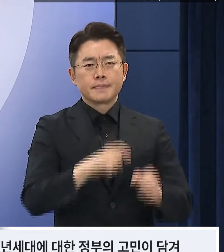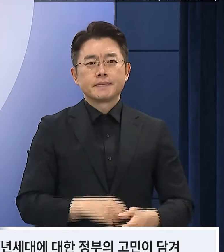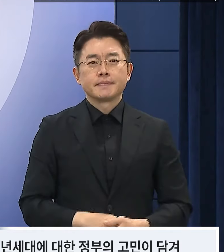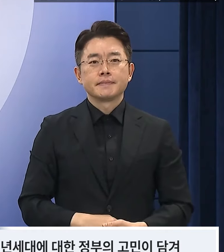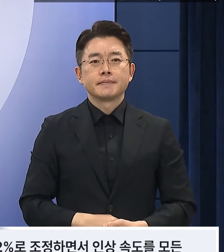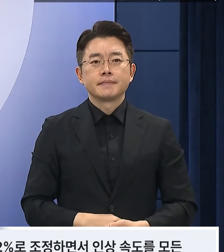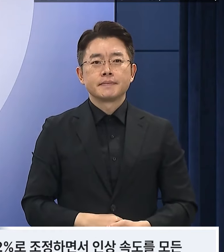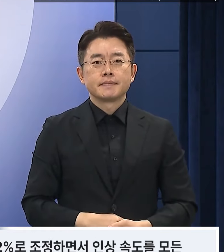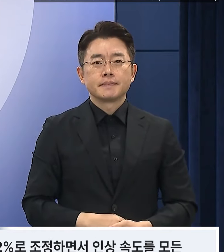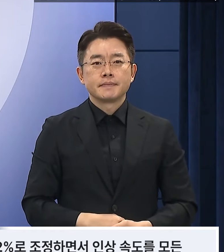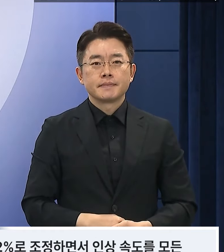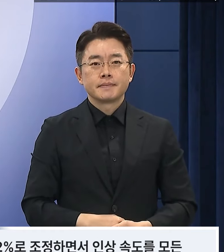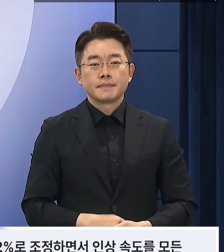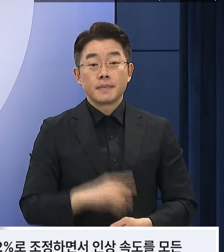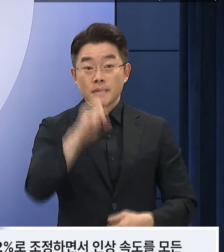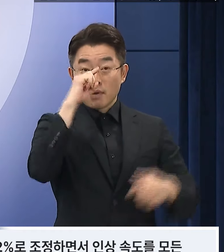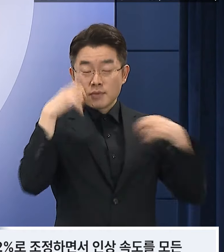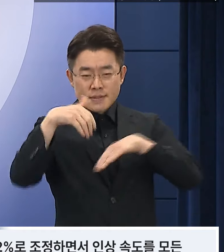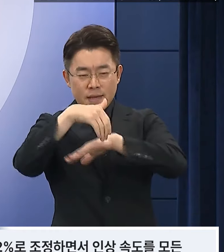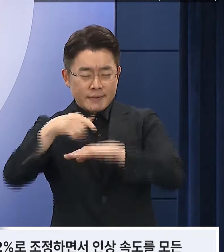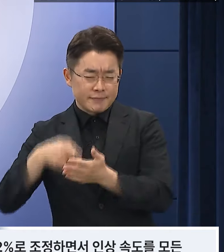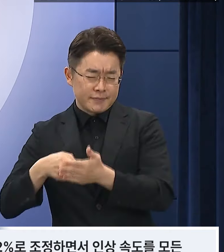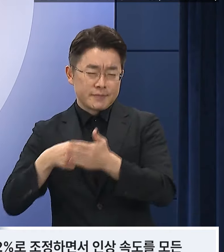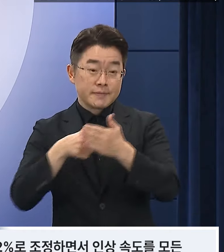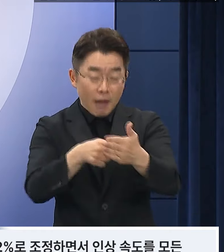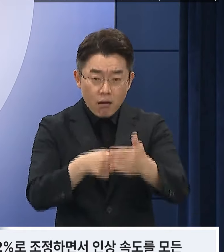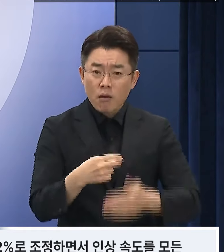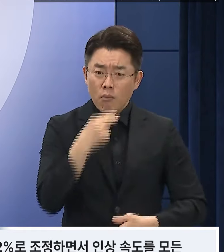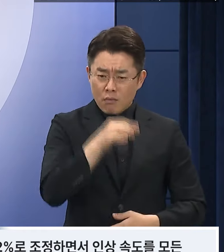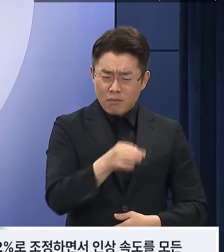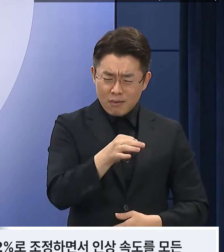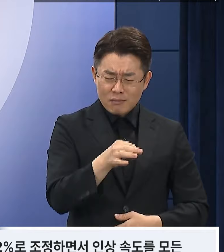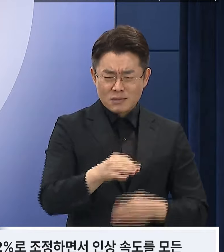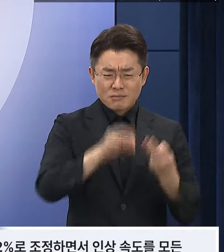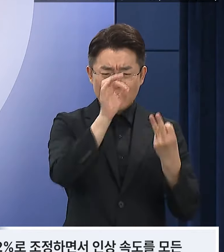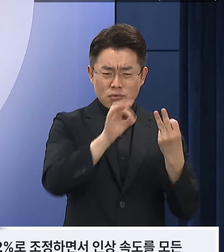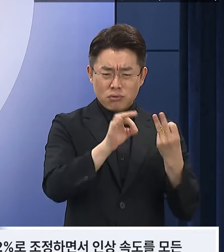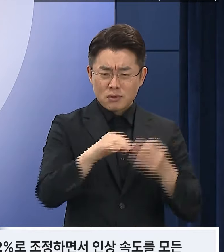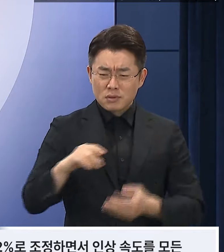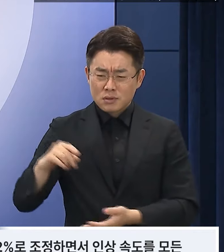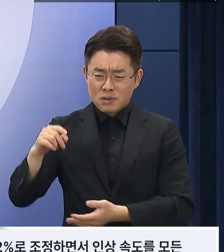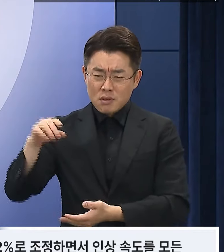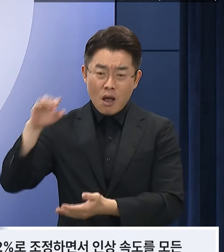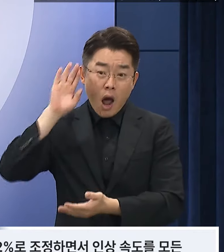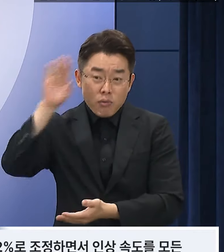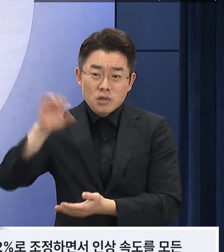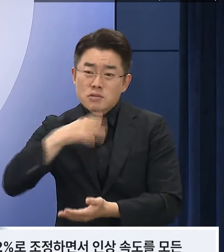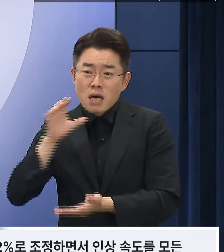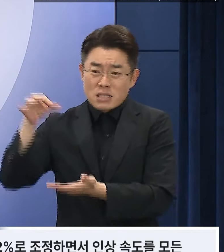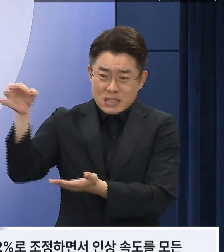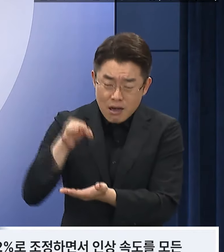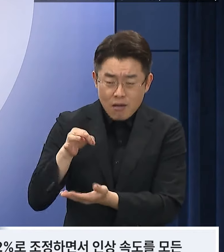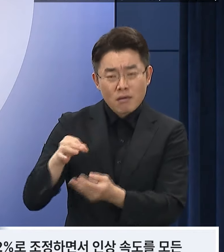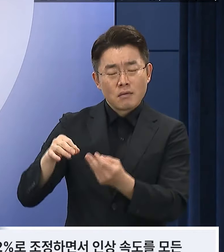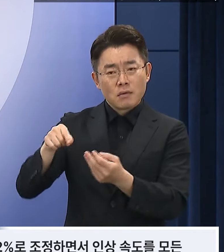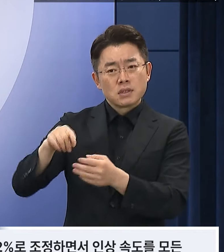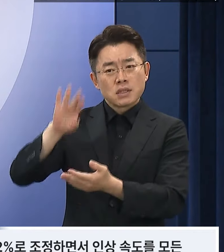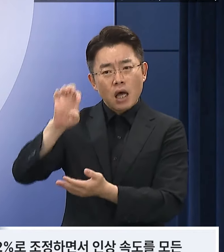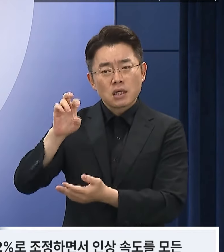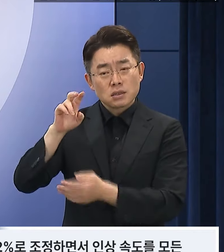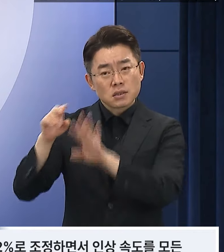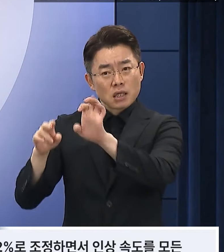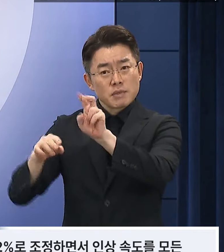정부 제안대로 보험료율을 13%, 소득대체율을 42%로 조정하면서